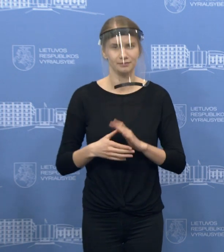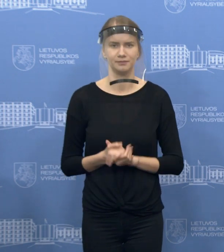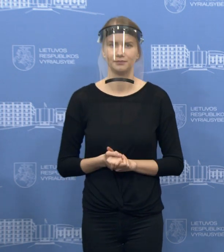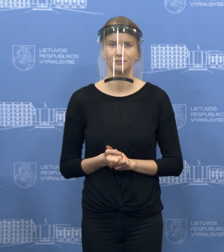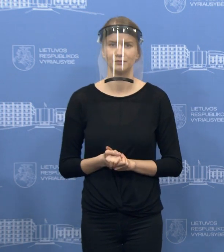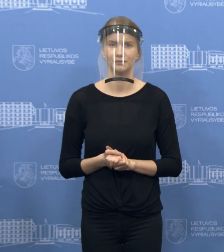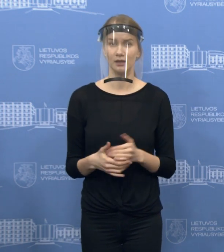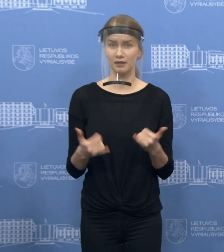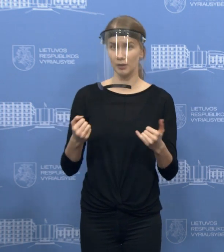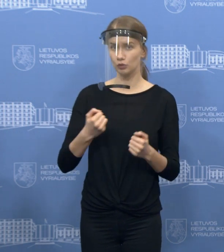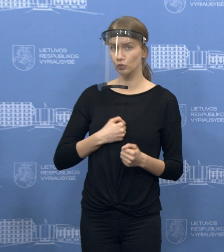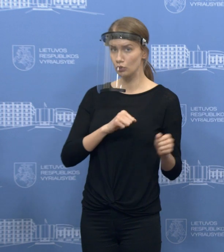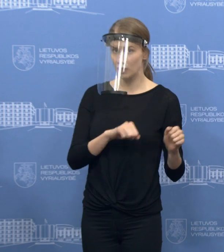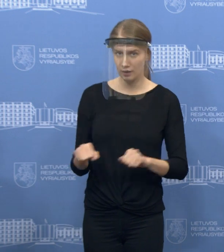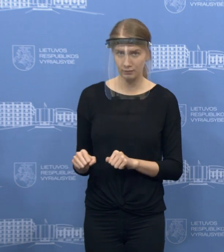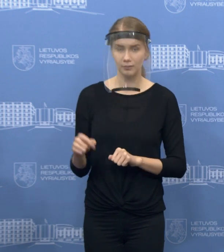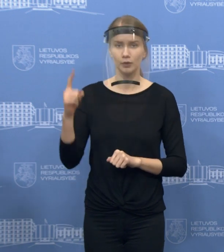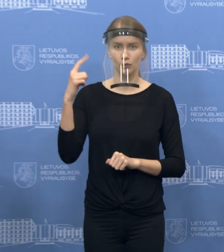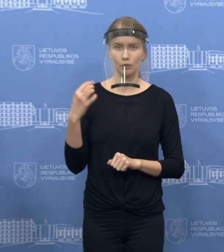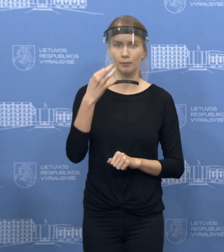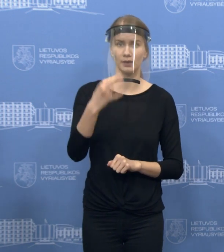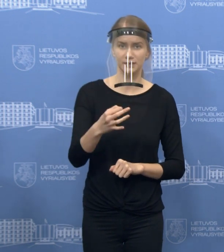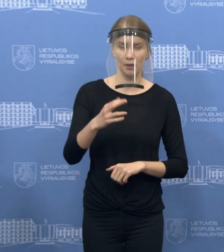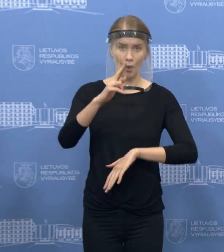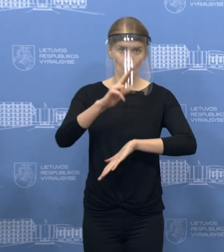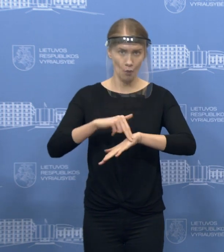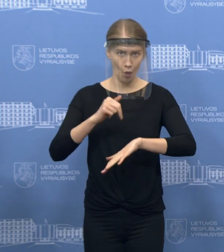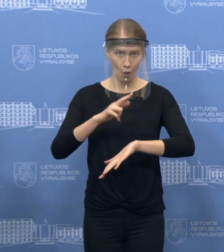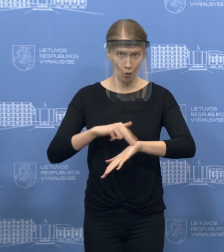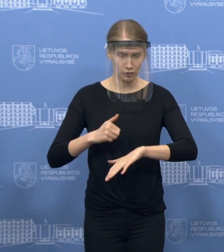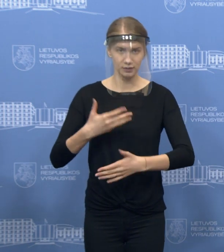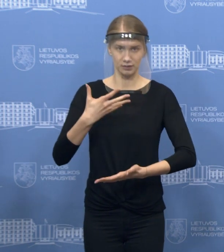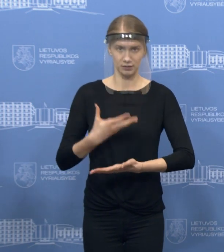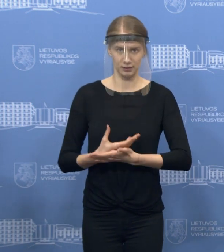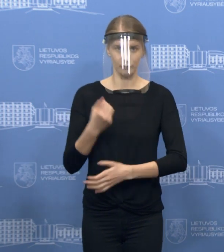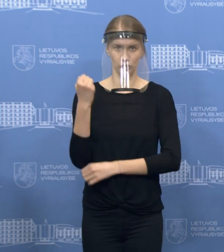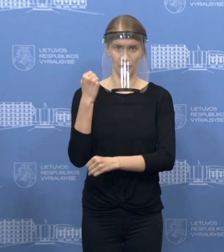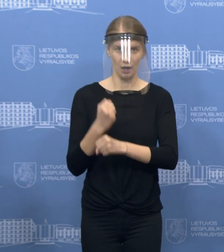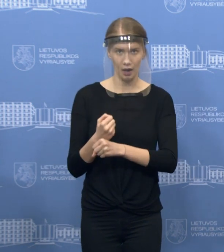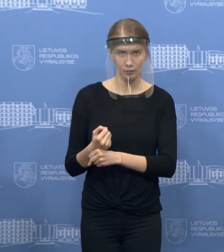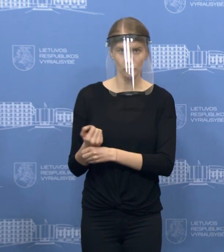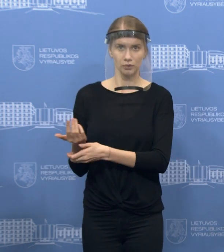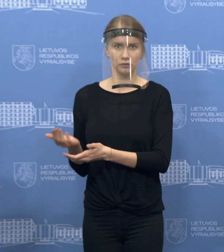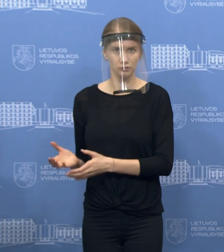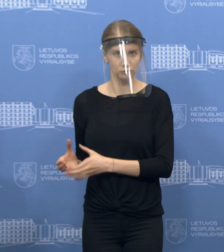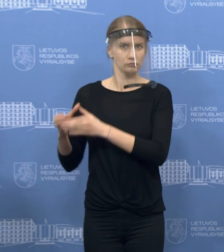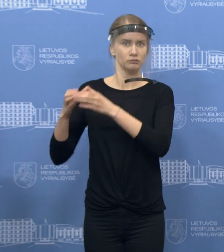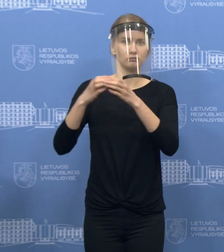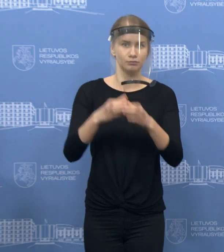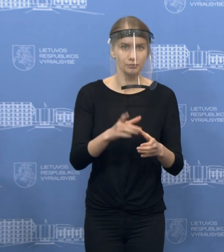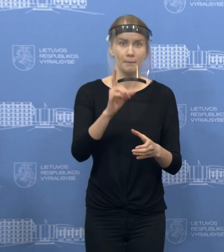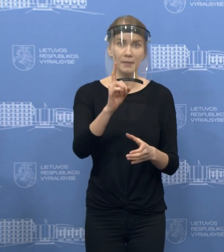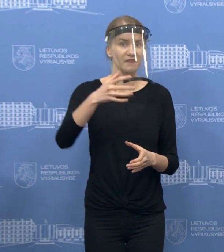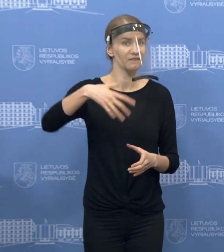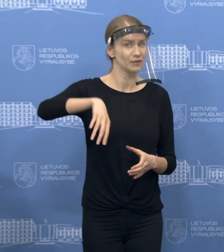naudodamas į progą, pasakyti, kad policija maksimaliai išnaudoja savo pajagas, bet taip pat visos tarnybos vidaus